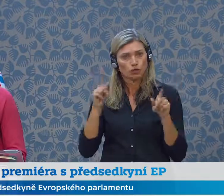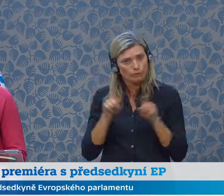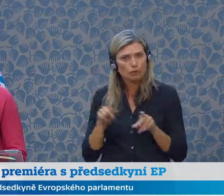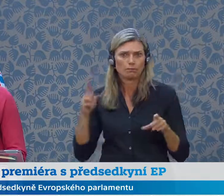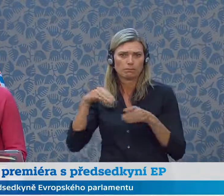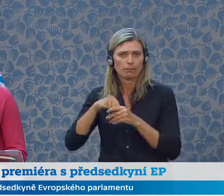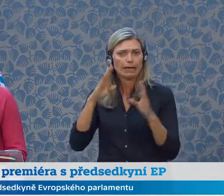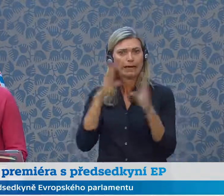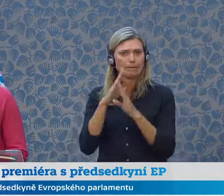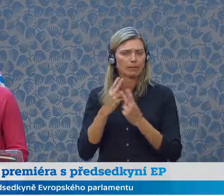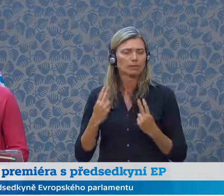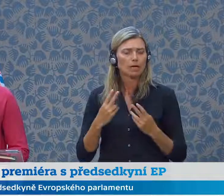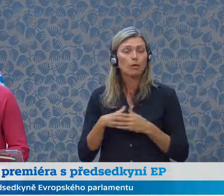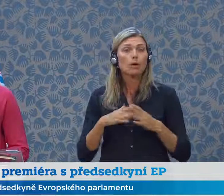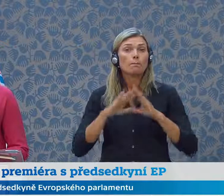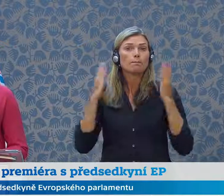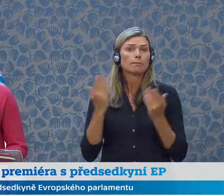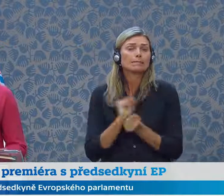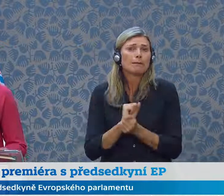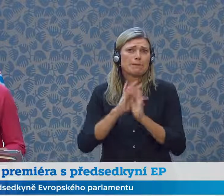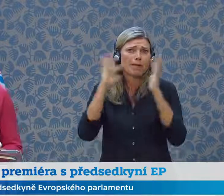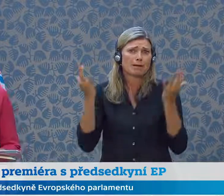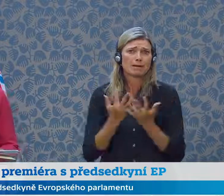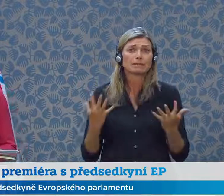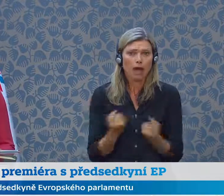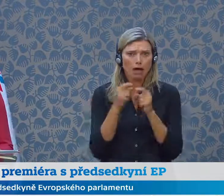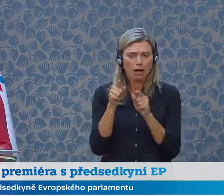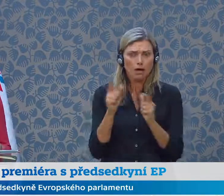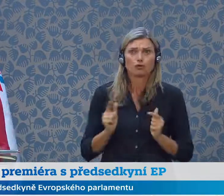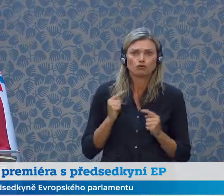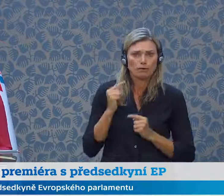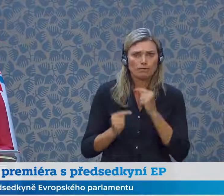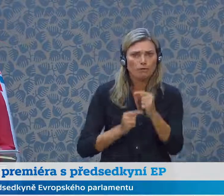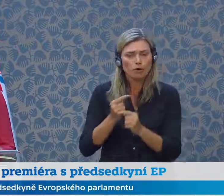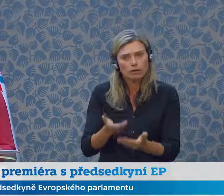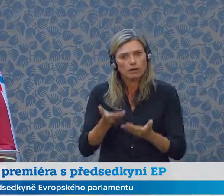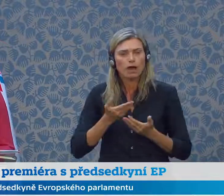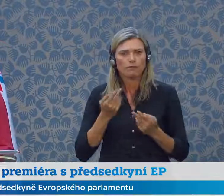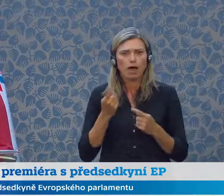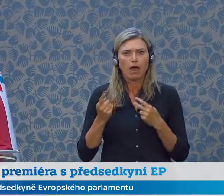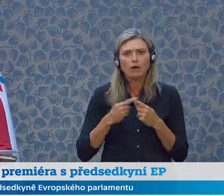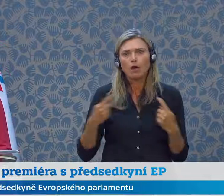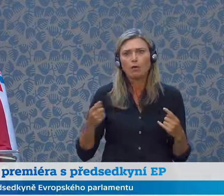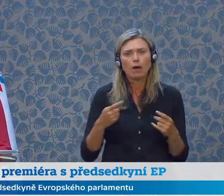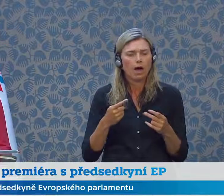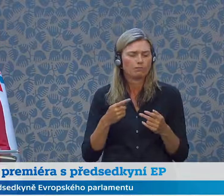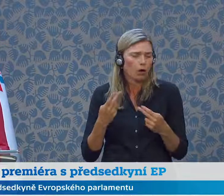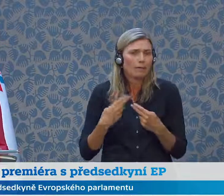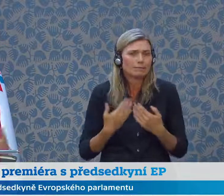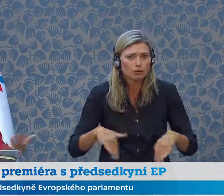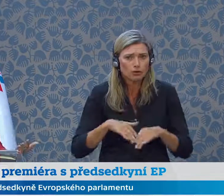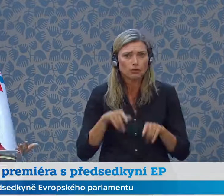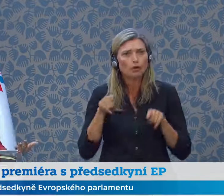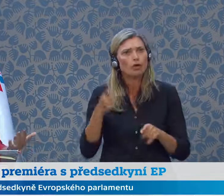jsou o záchraně naší planety, o zajištění dlouhodobé bezpečnosti a opravdu tady nesmíme polevit,